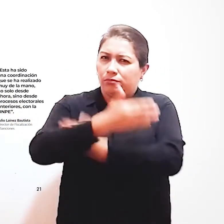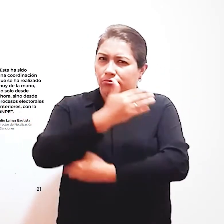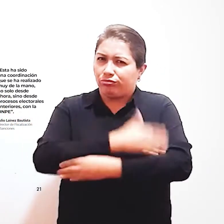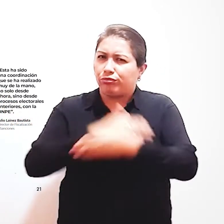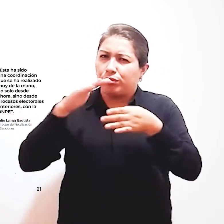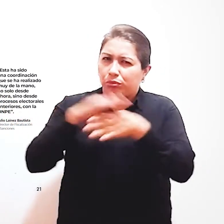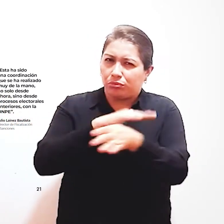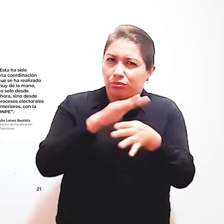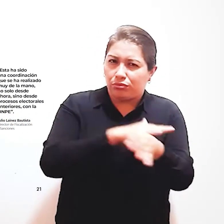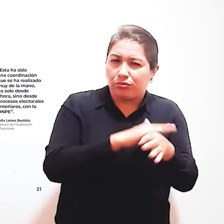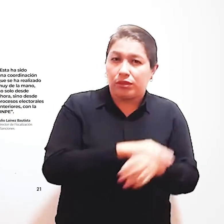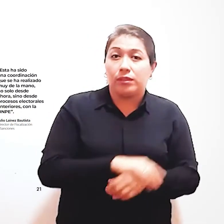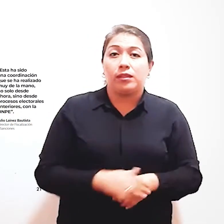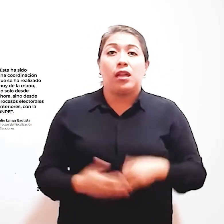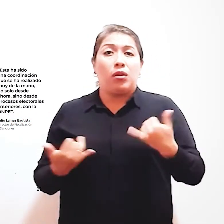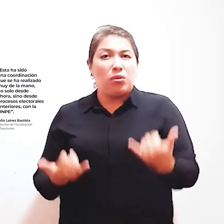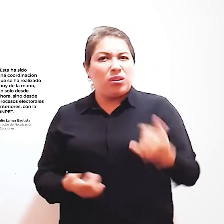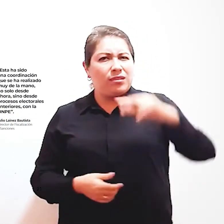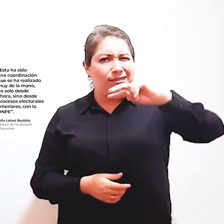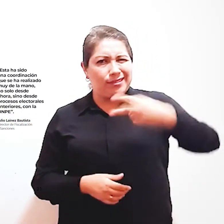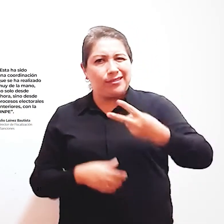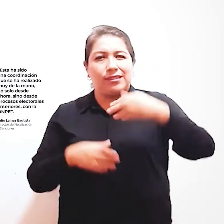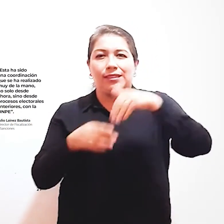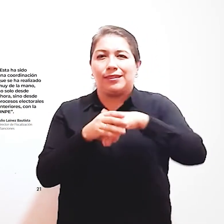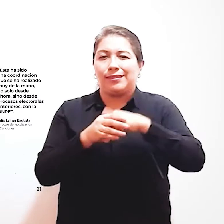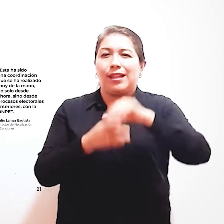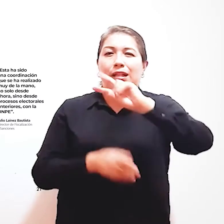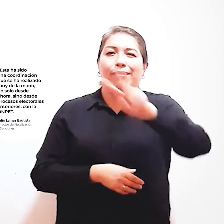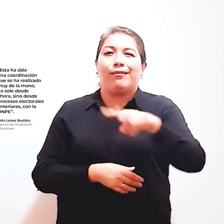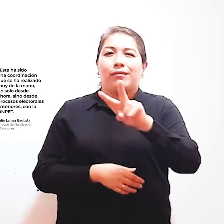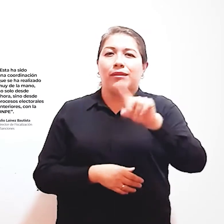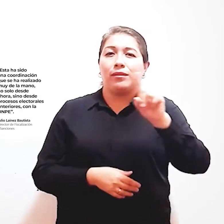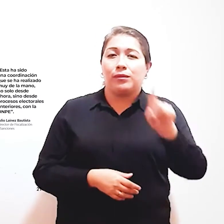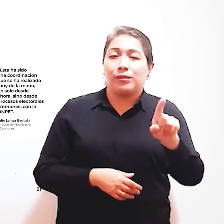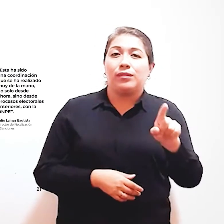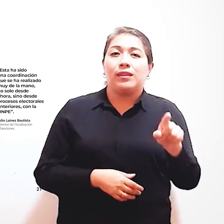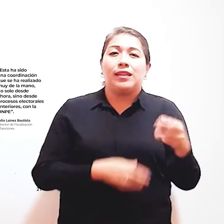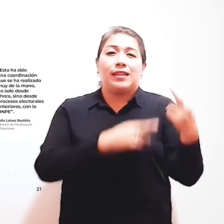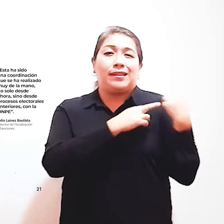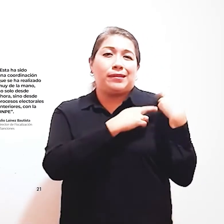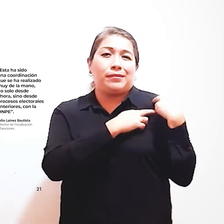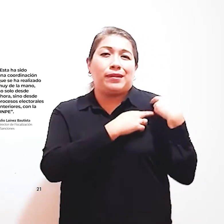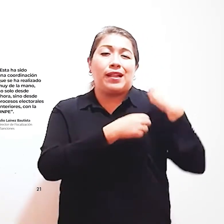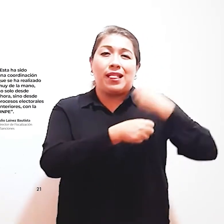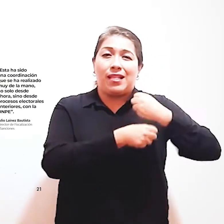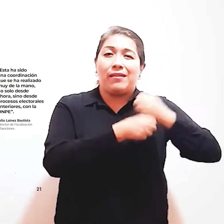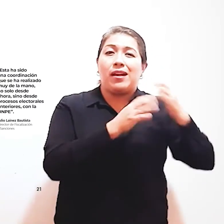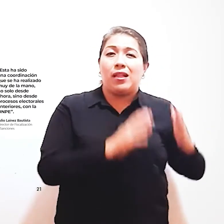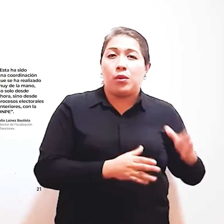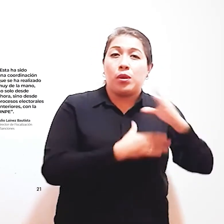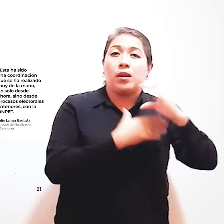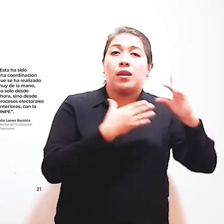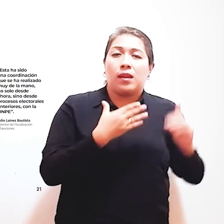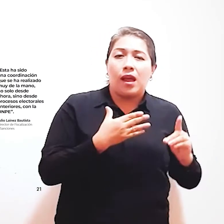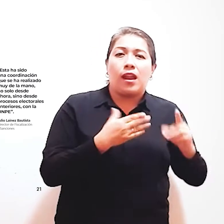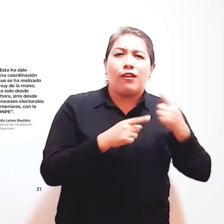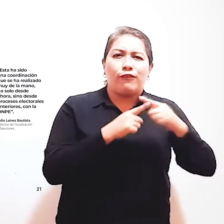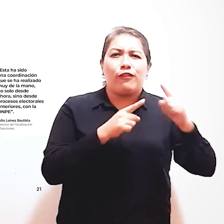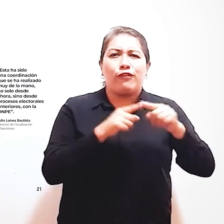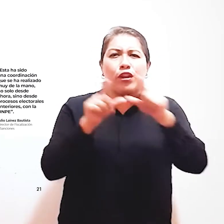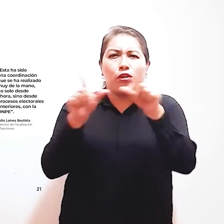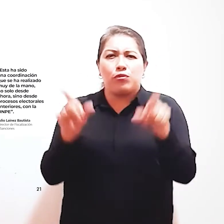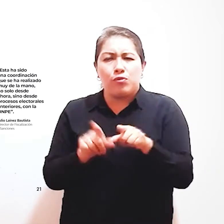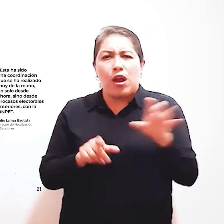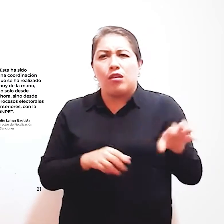discapacidad Durante la segunda Elección presidencial 2021 El personal Del Conadis Se desplegó A nivel